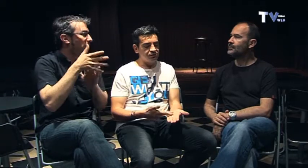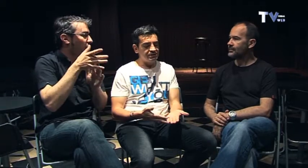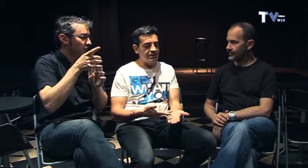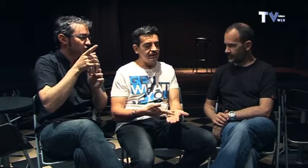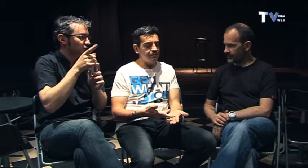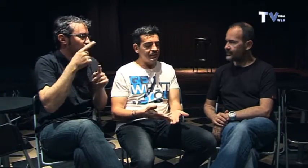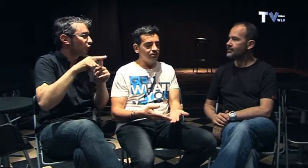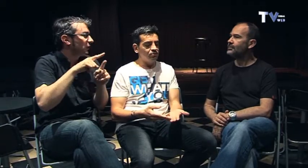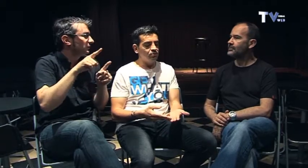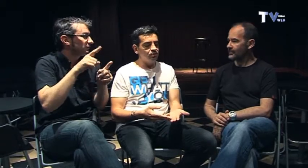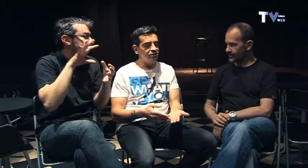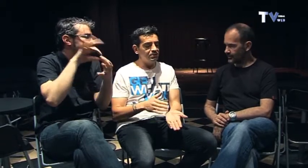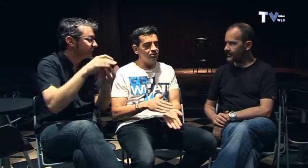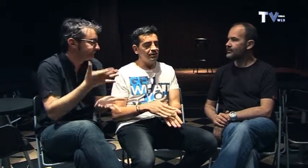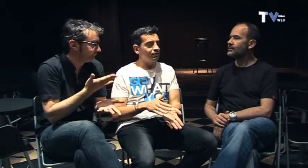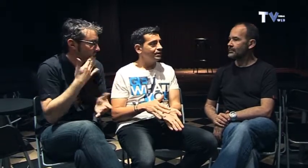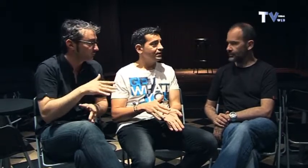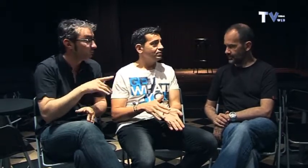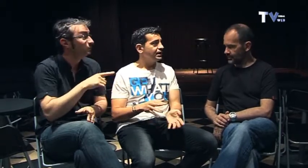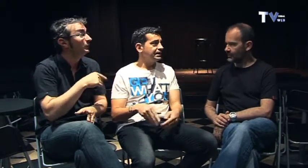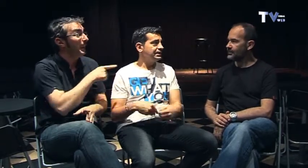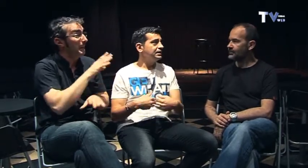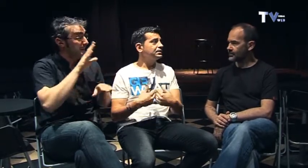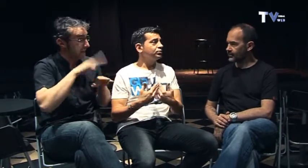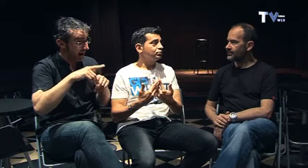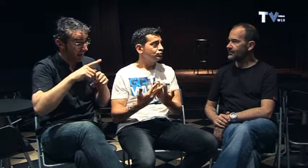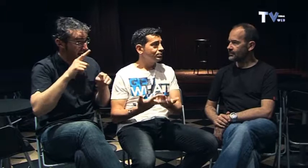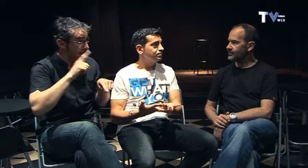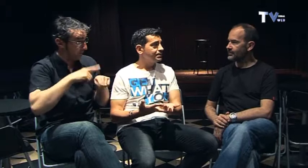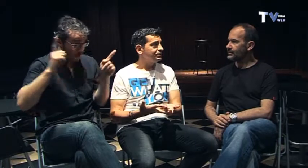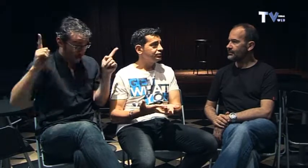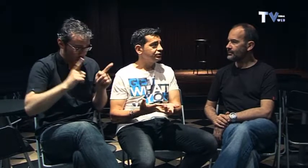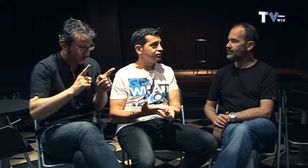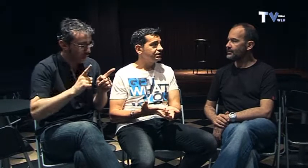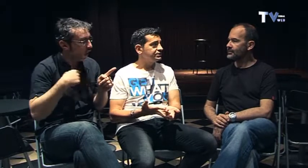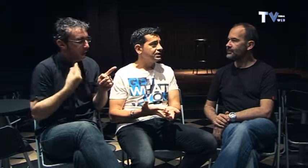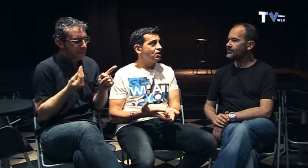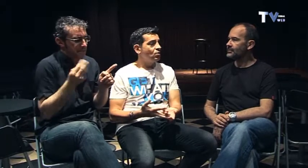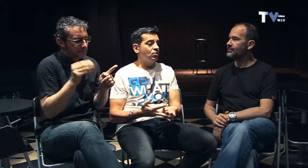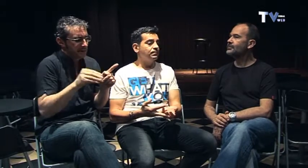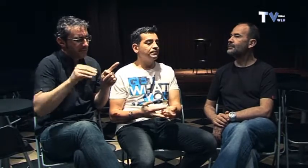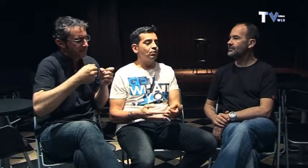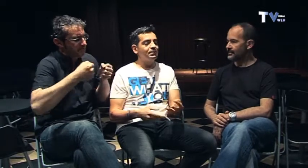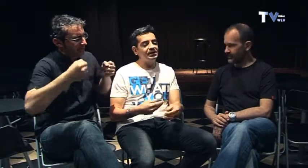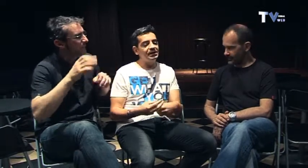taché y para no disminuir la duración añadí otros nuevos para personas sordas o de alguna manera